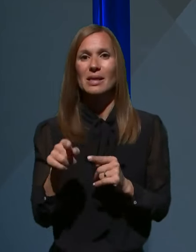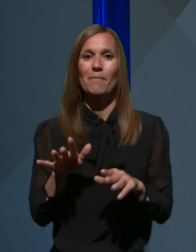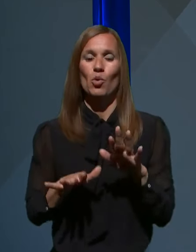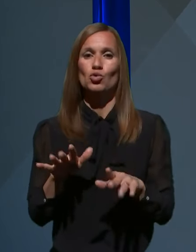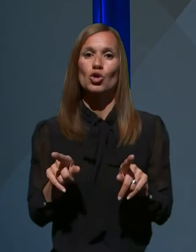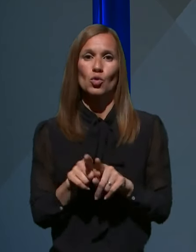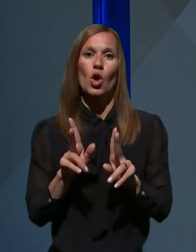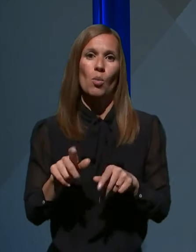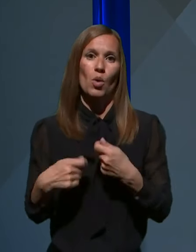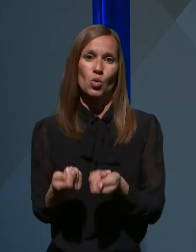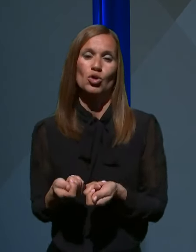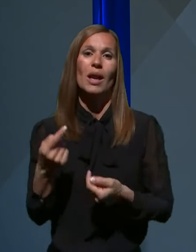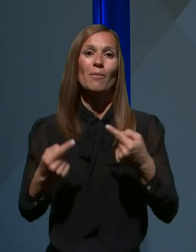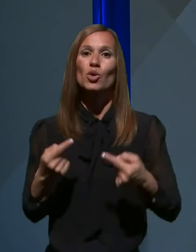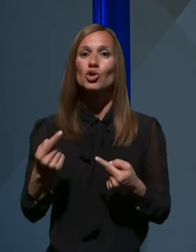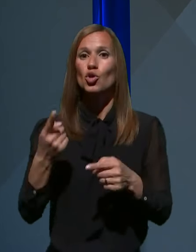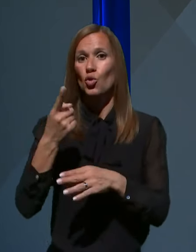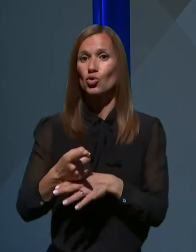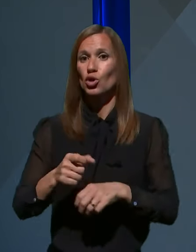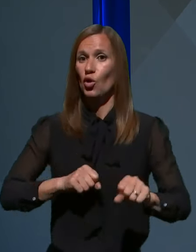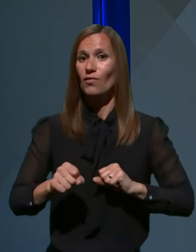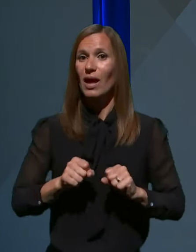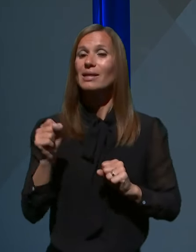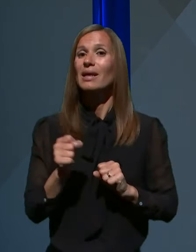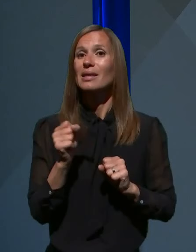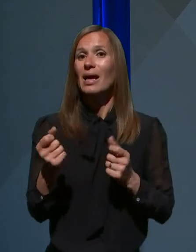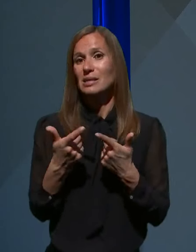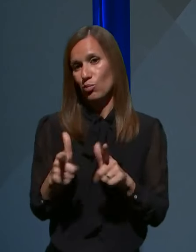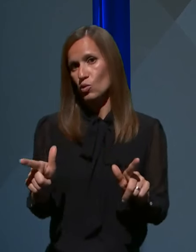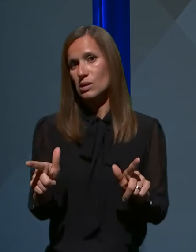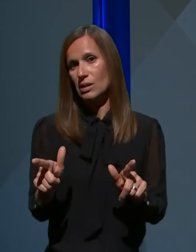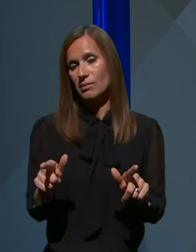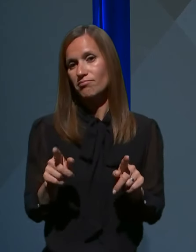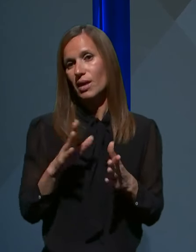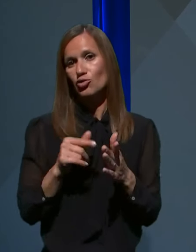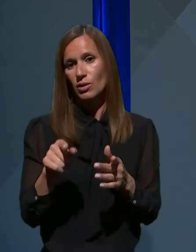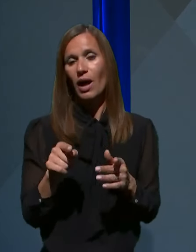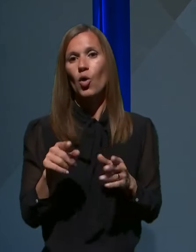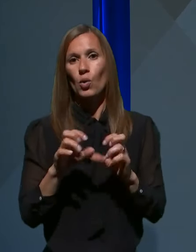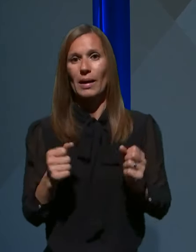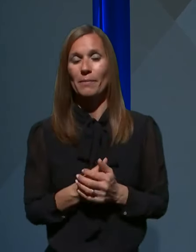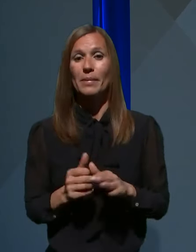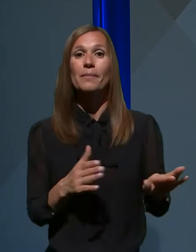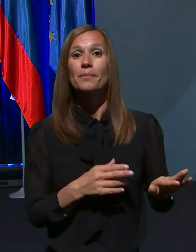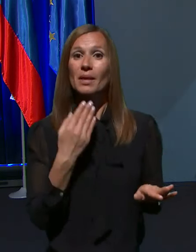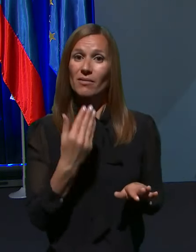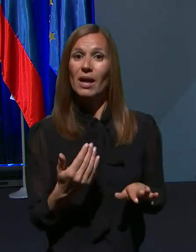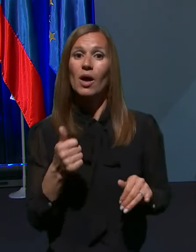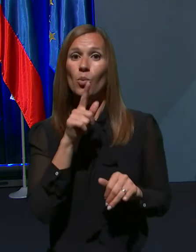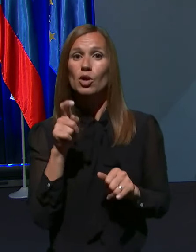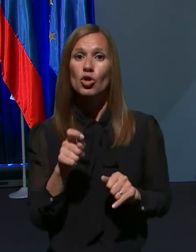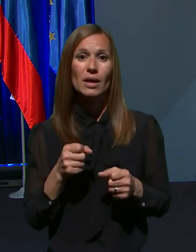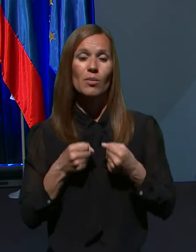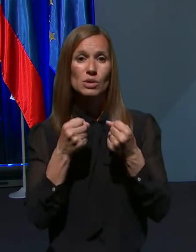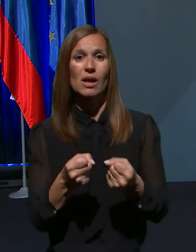omogočila politično odločitev vlade, da sprosti kako krep. Hvala lepa, sledi vprašanje, ki ga zastavlja